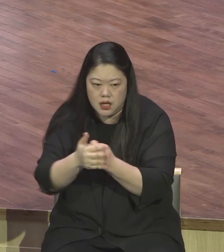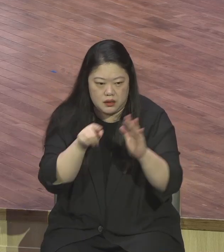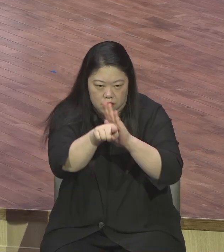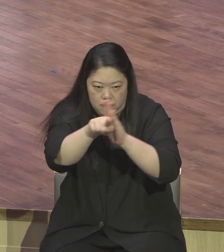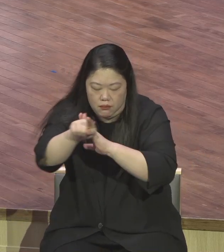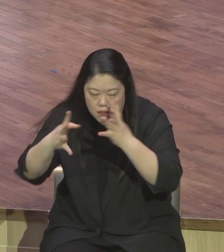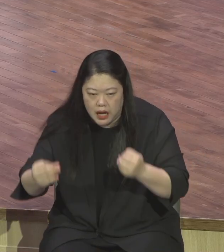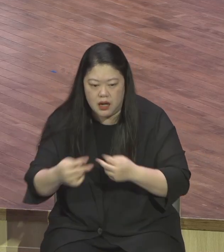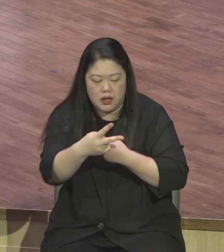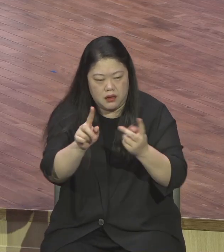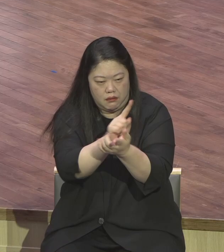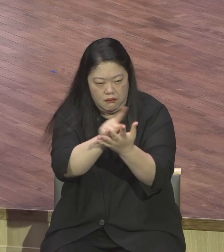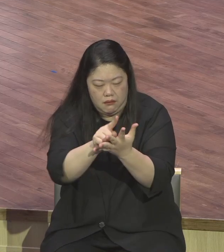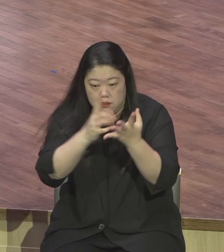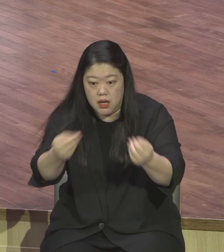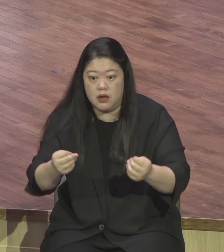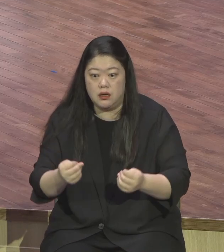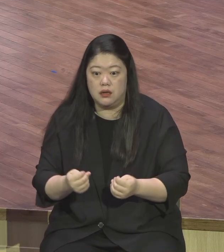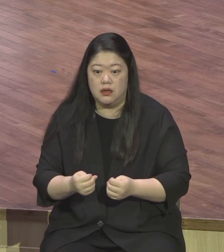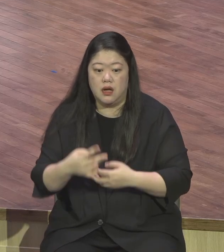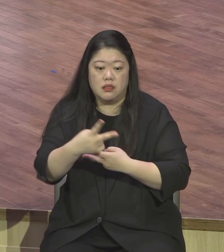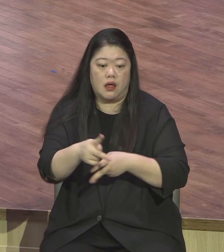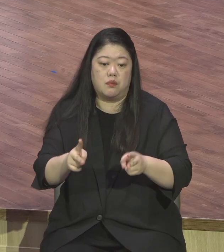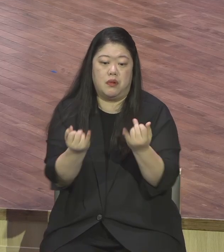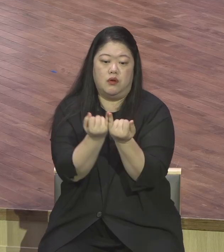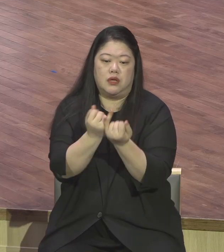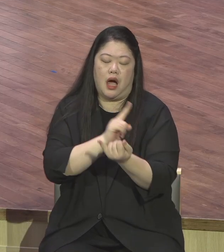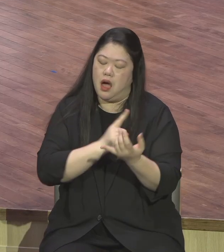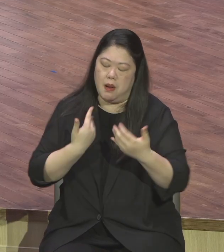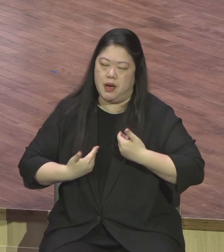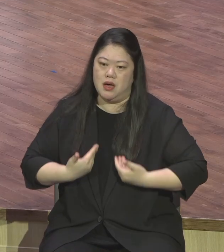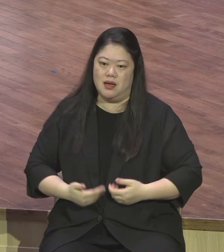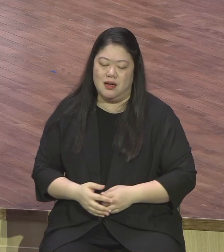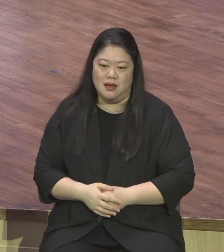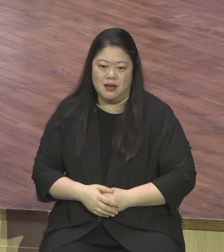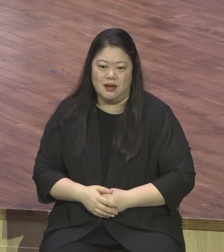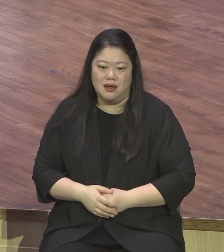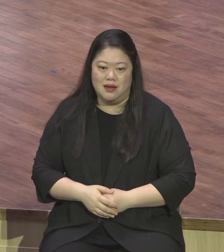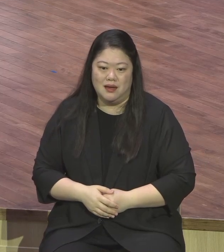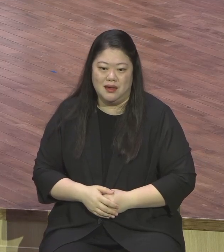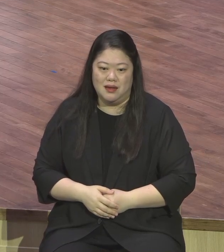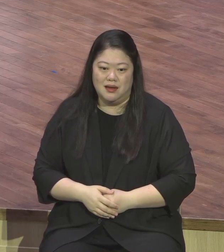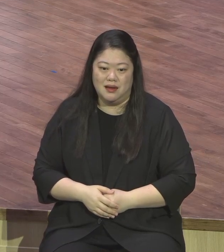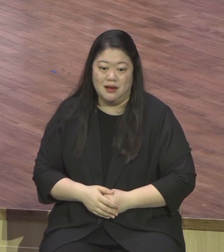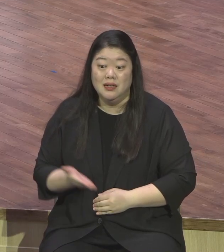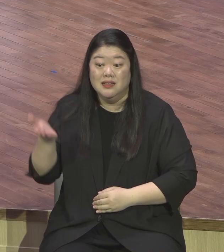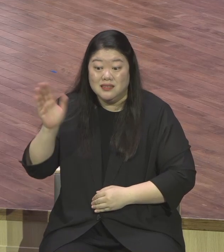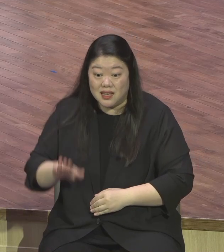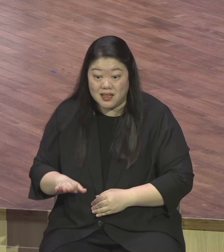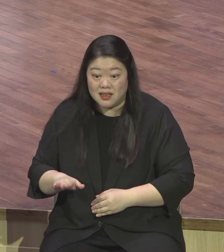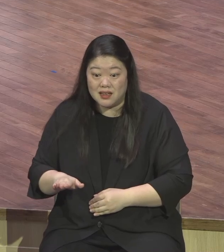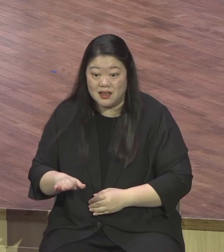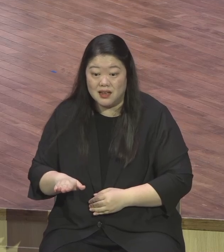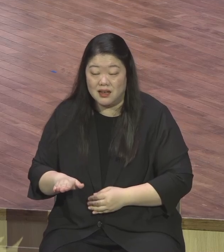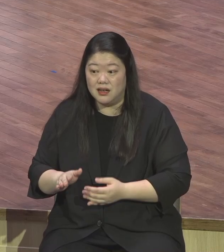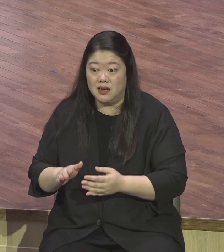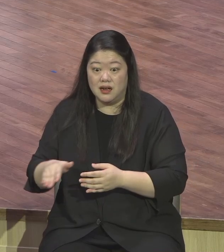구원은요 전적인 하나님의 은혜입니다 일방적 은혜입니다 그런데 믿음의 성장은 여러분이 얼마나